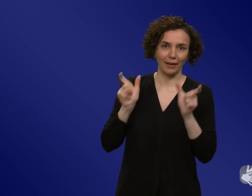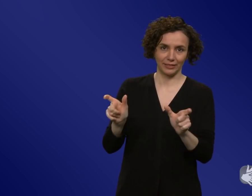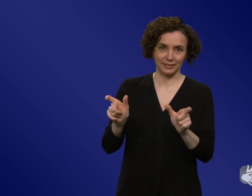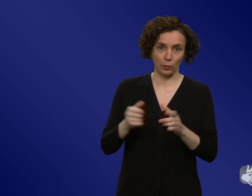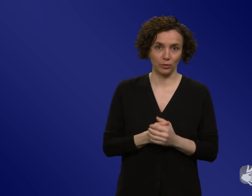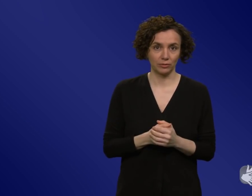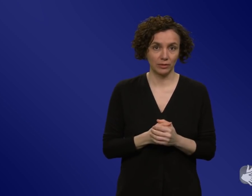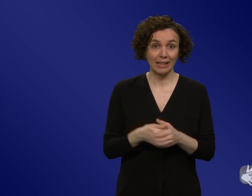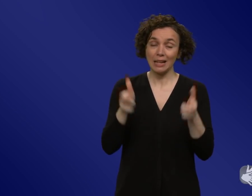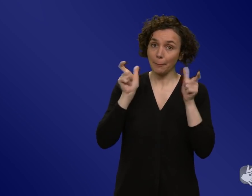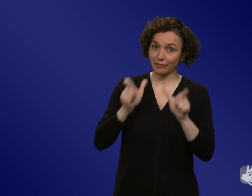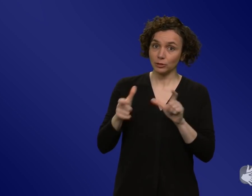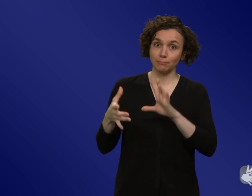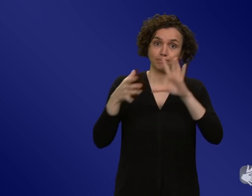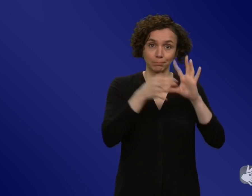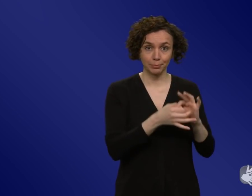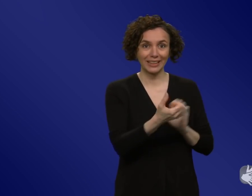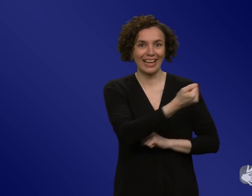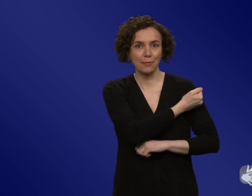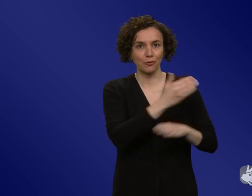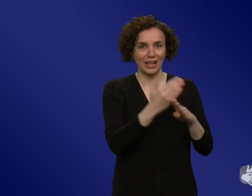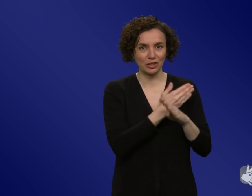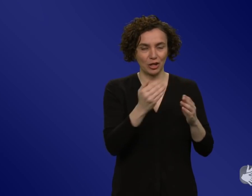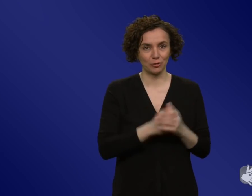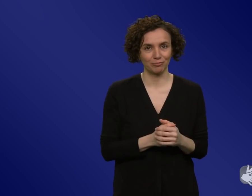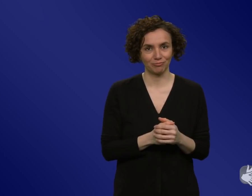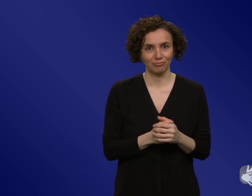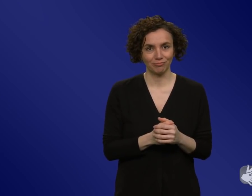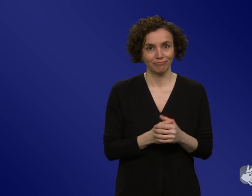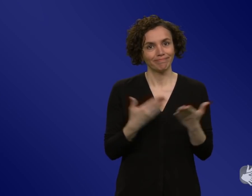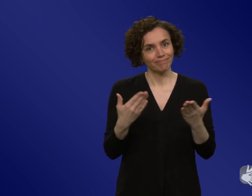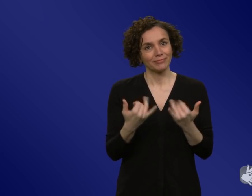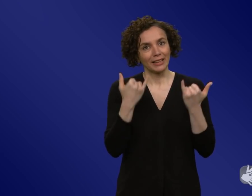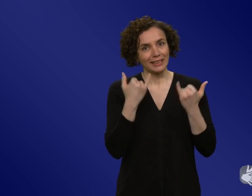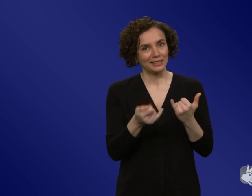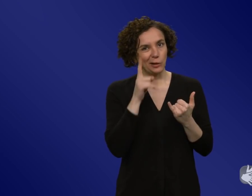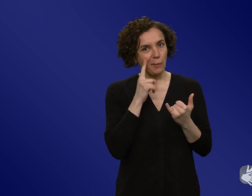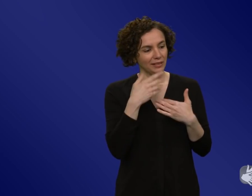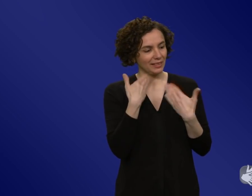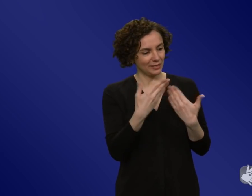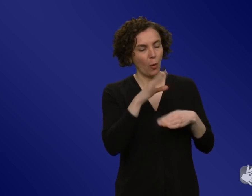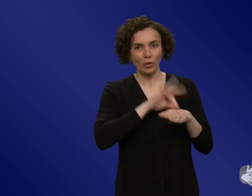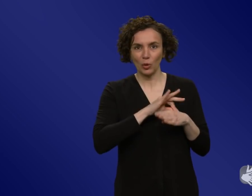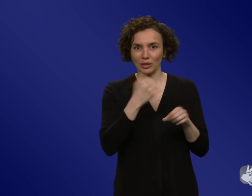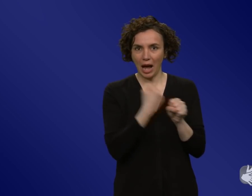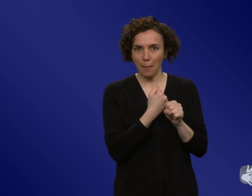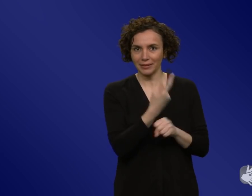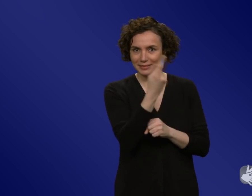Impfentscheidung. Frau Beetsch, in Ihrer Habilitation haben Sie sich mit dieser Kausalkette schon beschäftigt. Es gibt ja noch andere Impfungen. Ich würde deswegen gern die